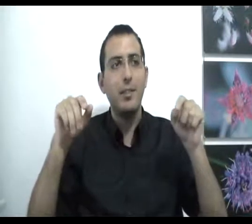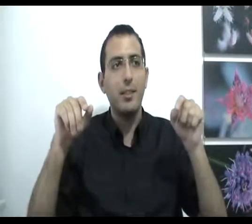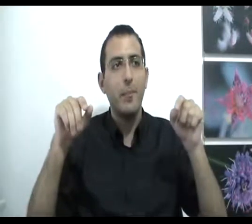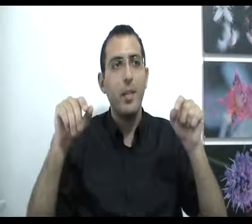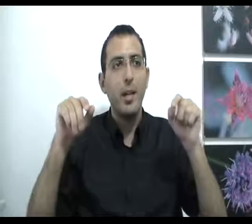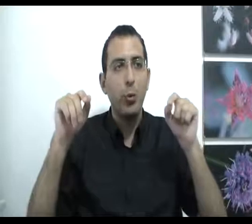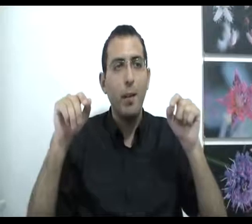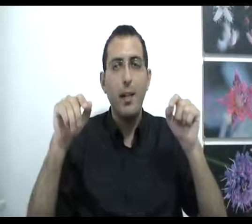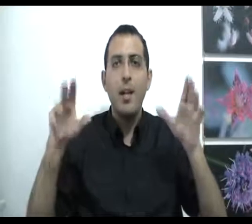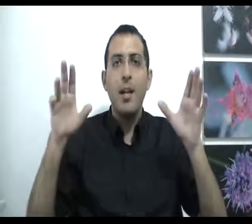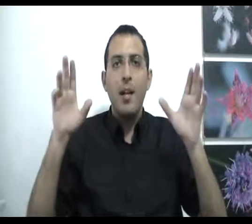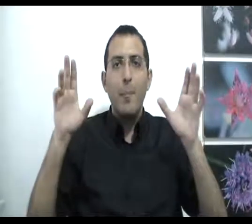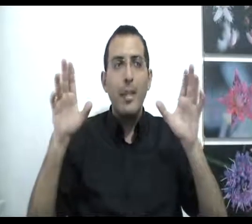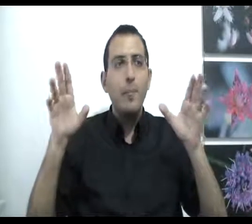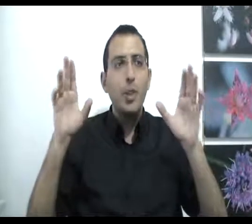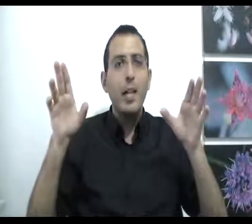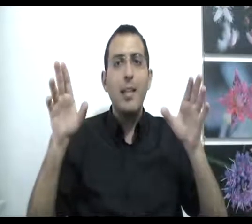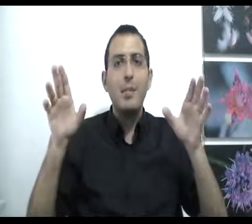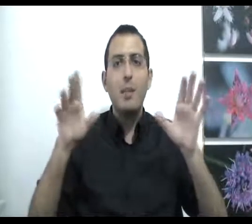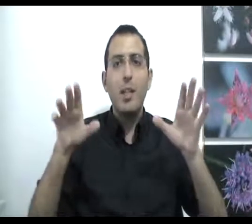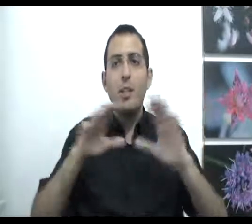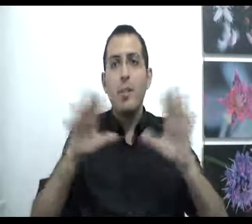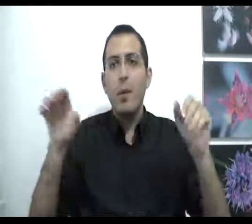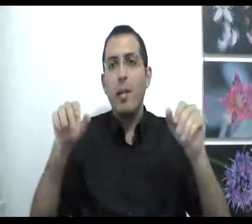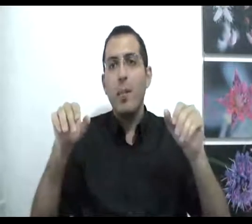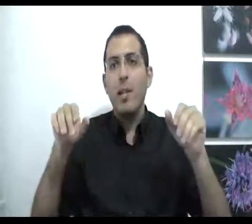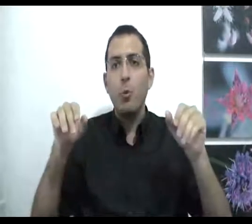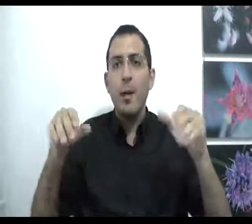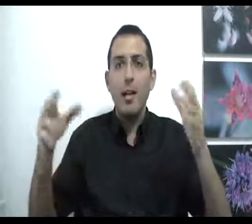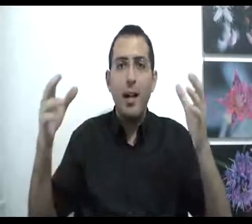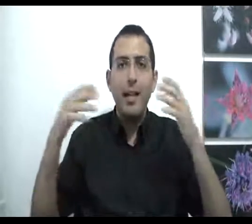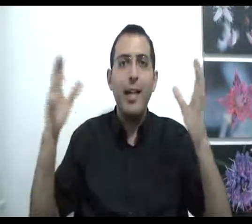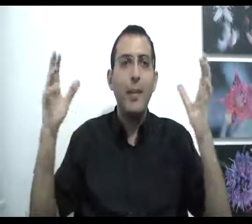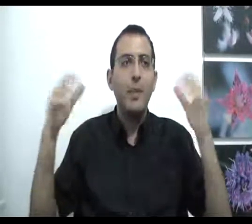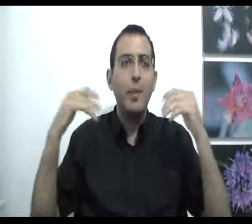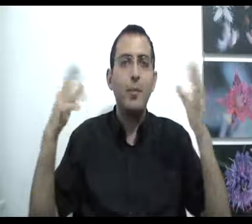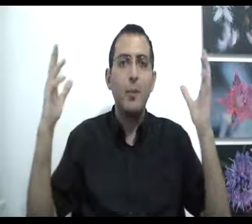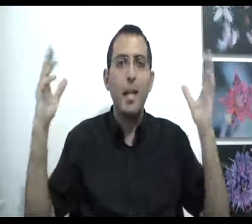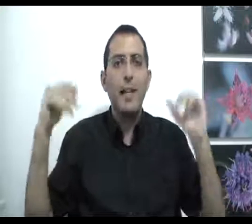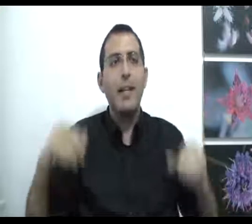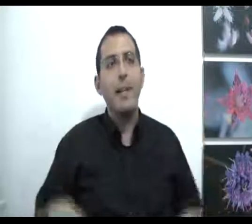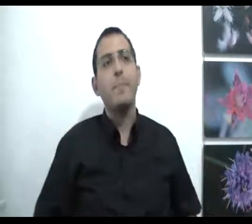הזה. לדוגמה, בינם שיקח לעצמו דבר שנדמה לו כאמת. לדוגמה, אני קיים, בלמר עצמו את המילה אני קיים.